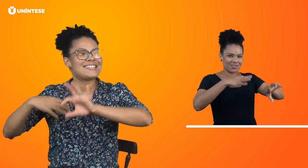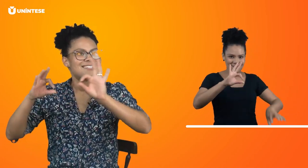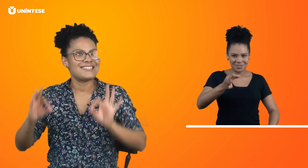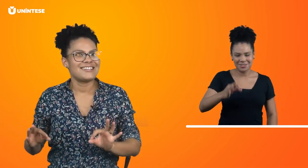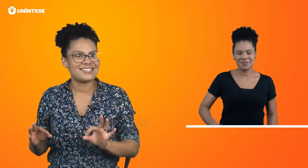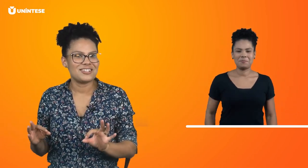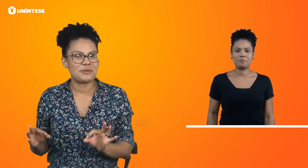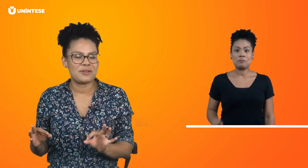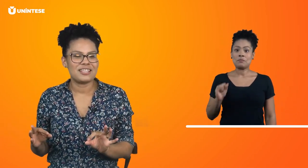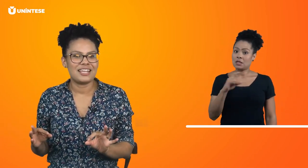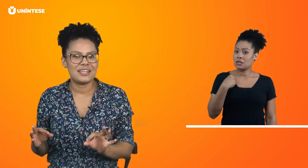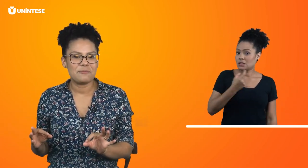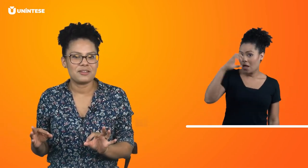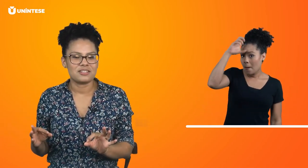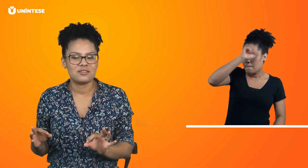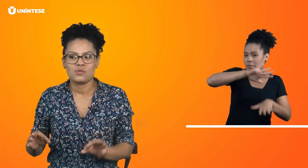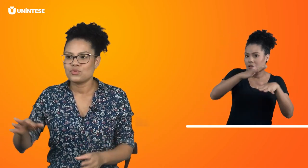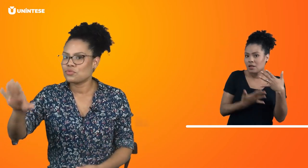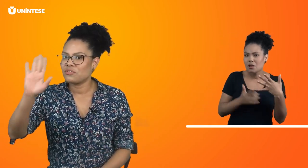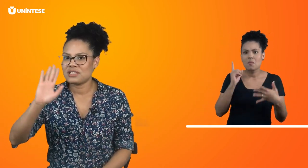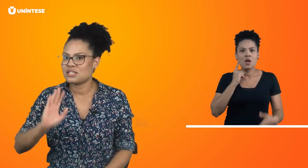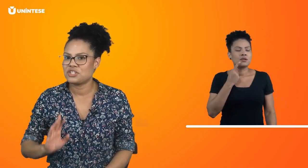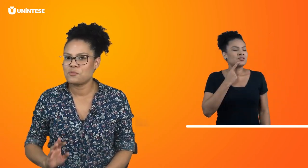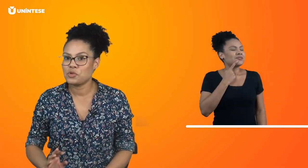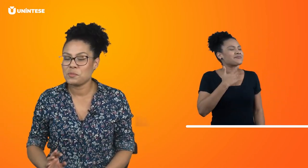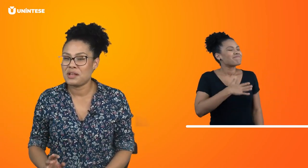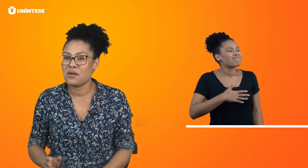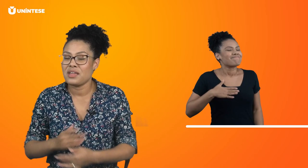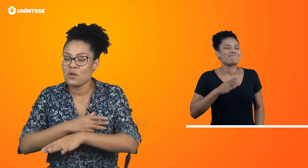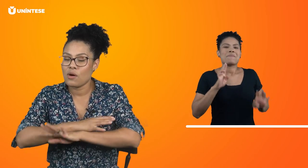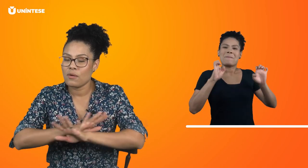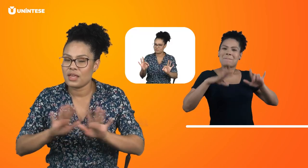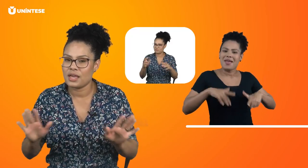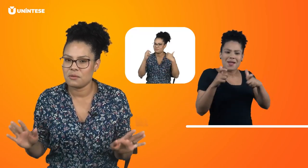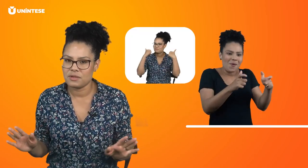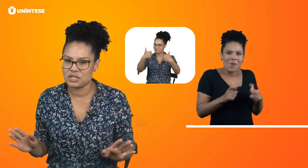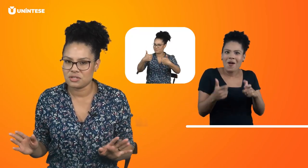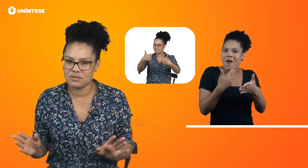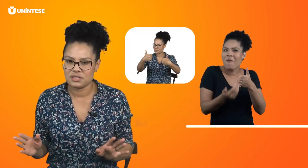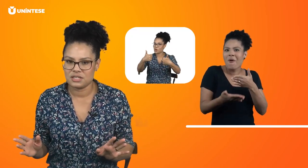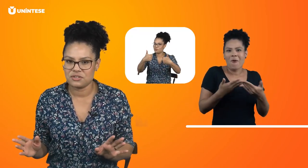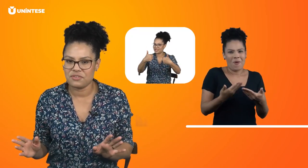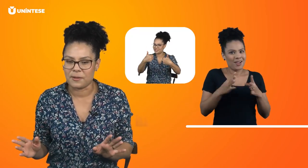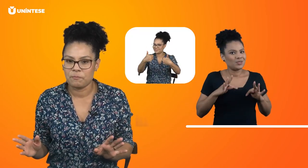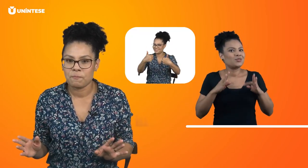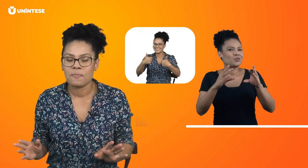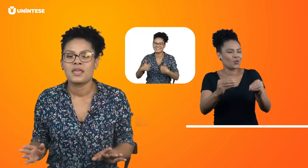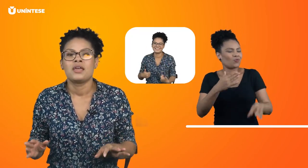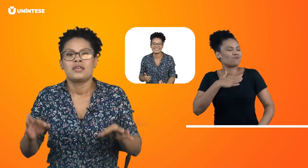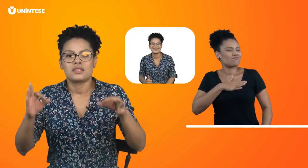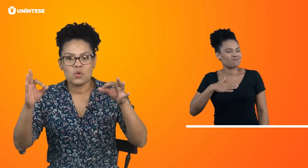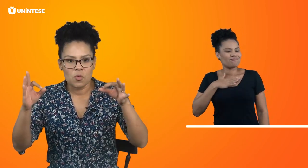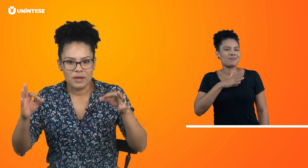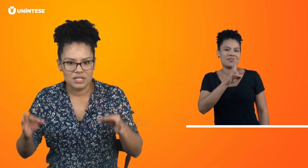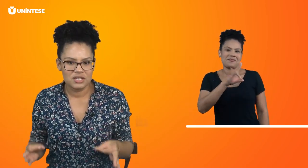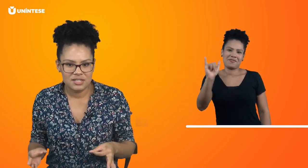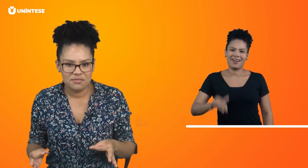Se a gente aprender Libras, o surdo vai se sentir muito melhor em qualquer ambiente que você estiver. Então, compartilha esse